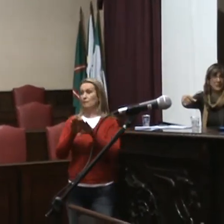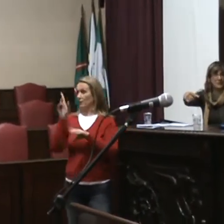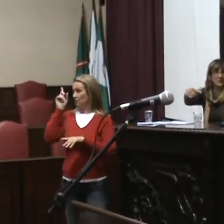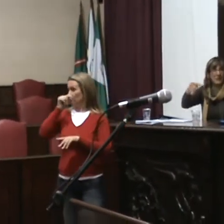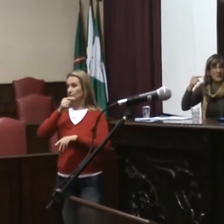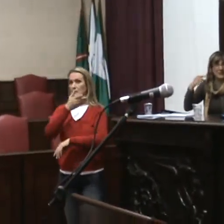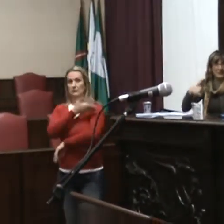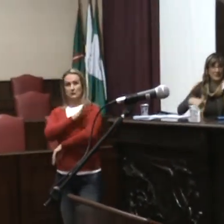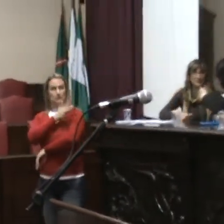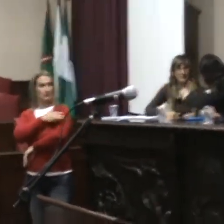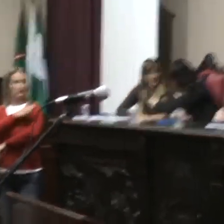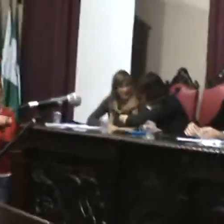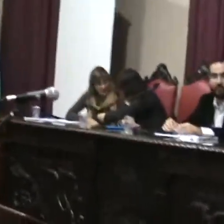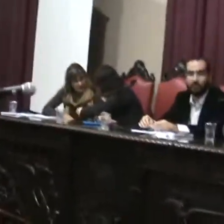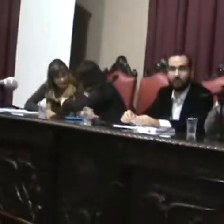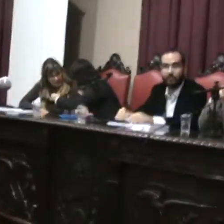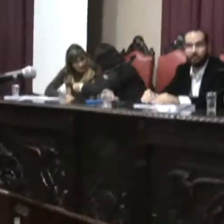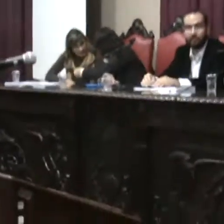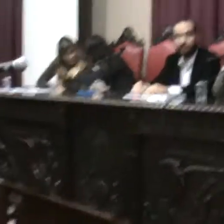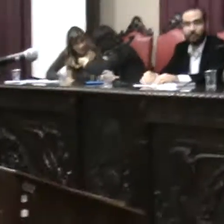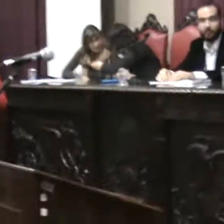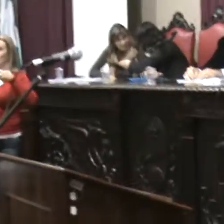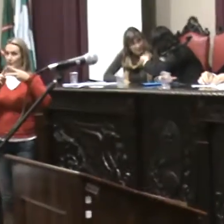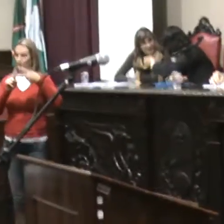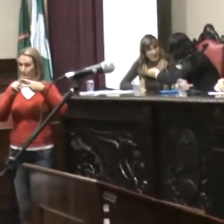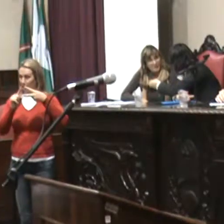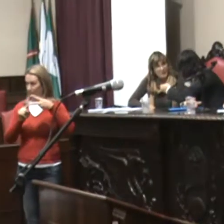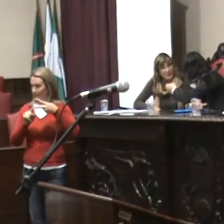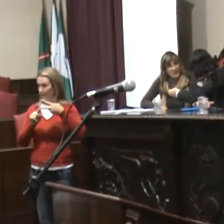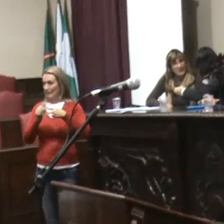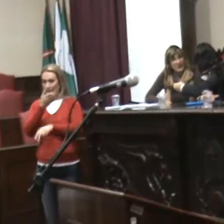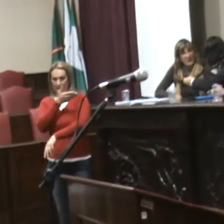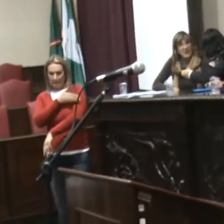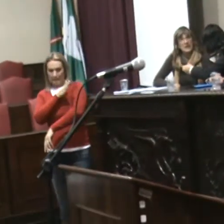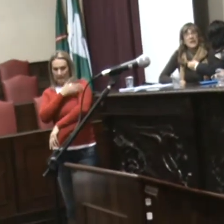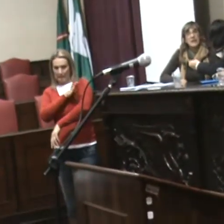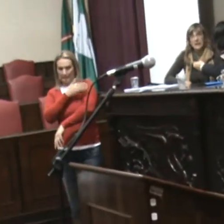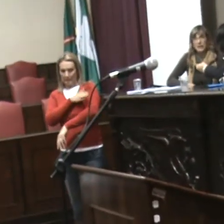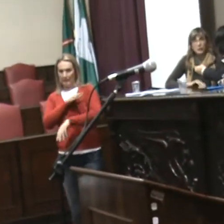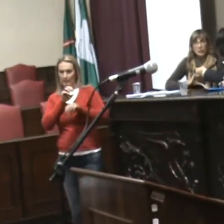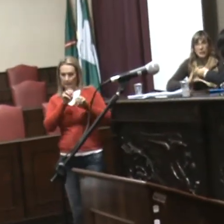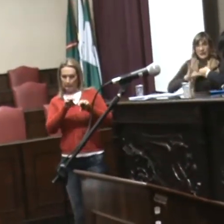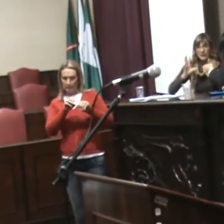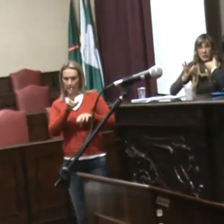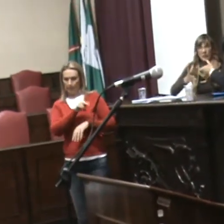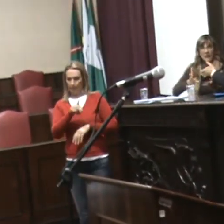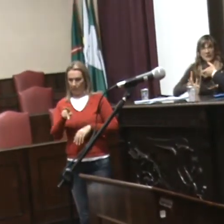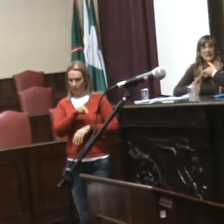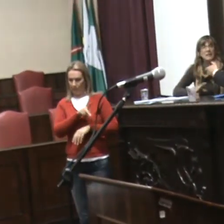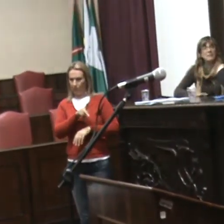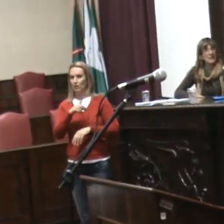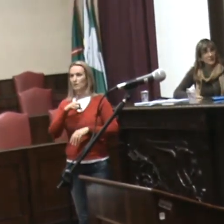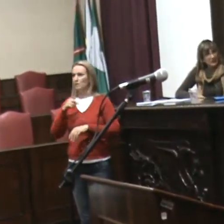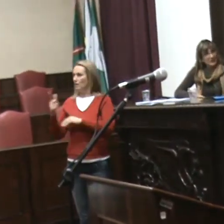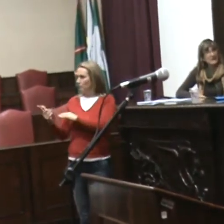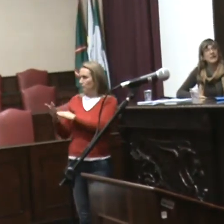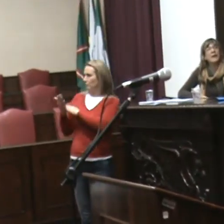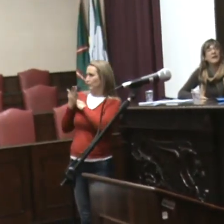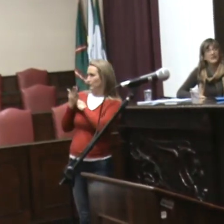Paulo. Há que fazer as duas coisas. Você precisa capacitar o docente e ter o intérprete de apoio. Mas existe um problema sério, que eu já conversei com os surdos em